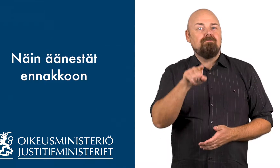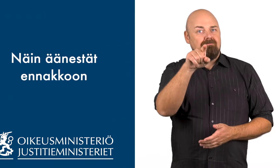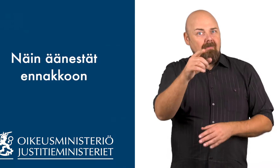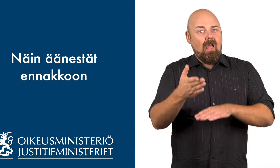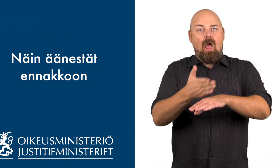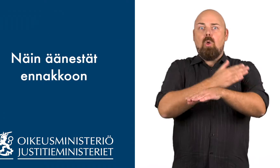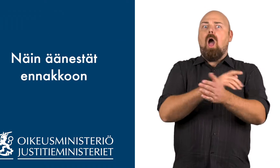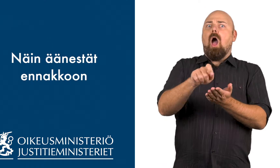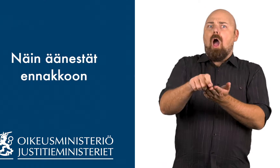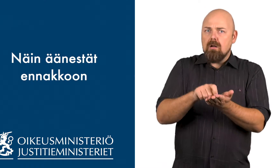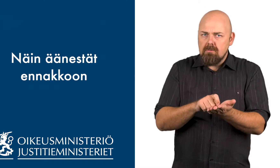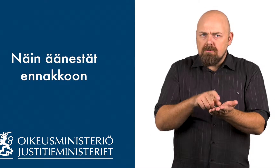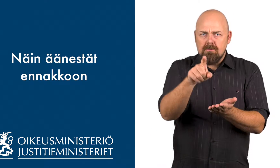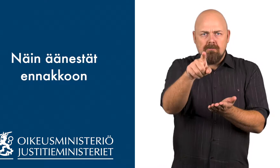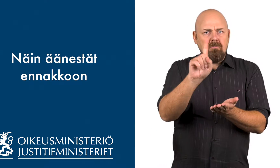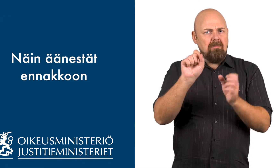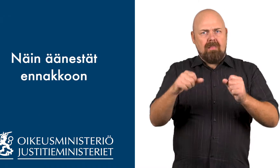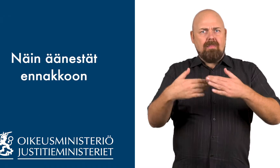Näin äänestät ennakkoon.